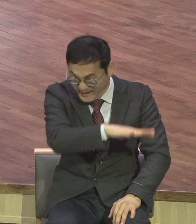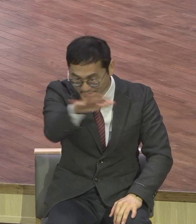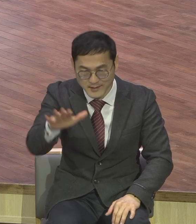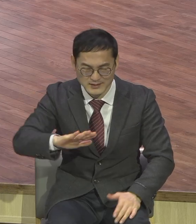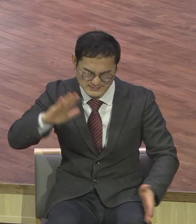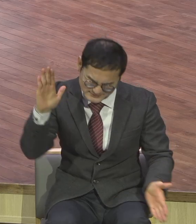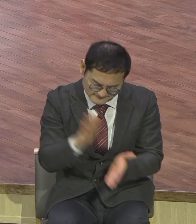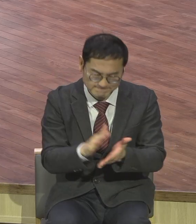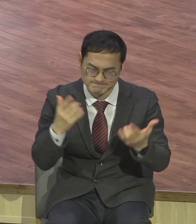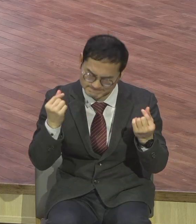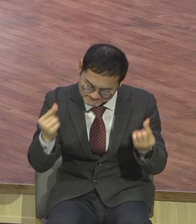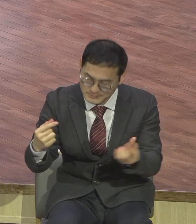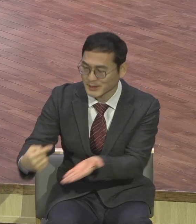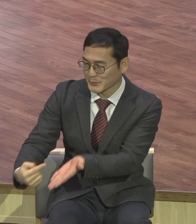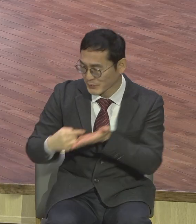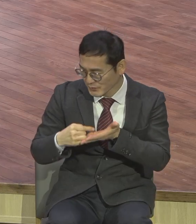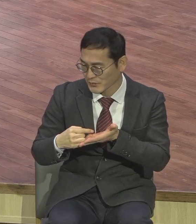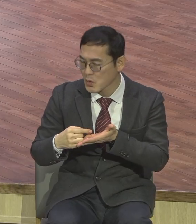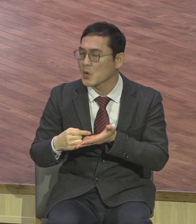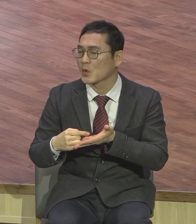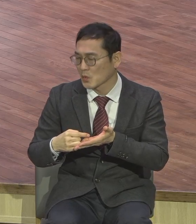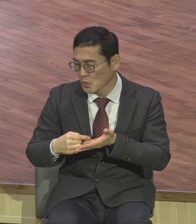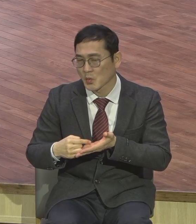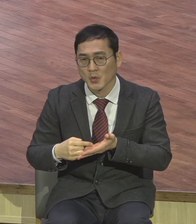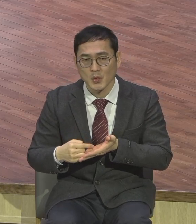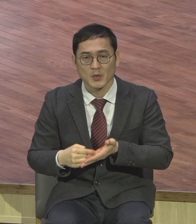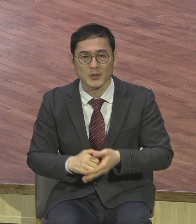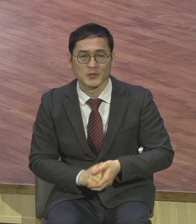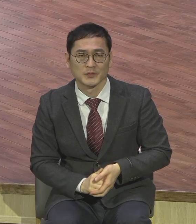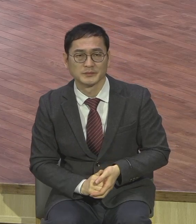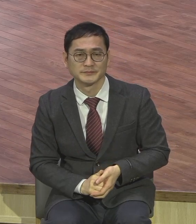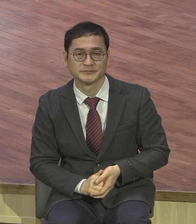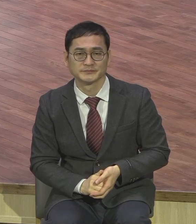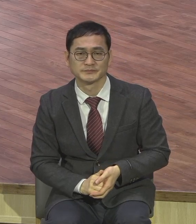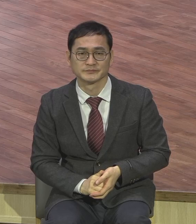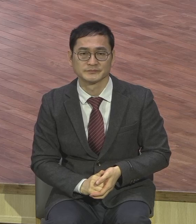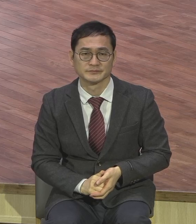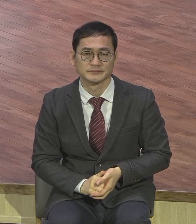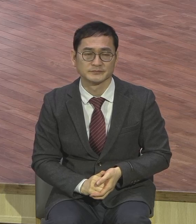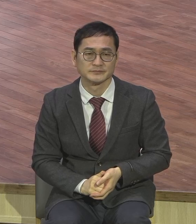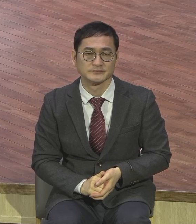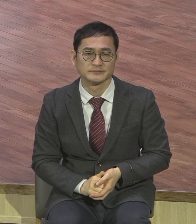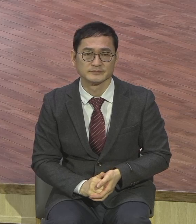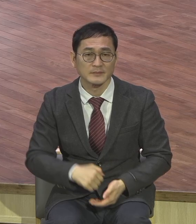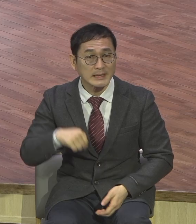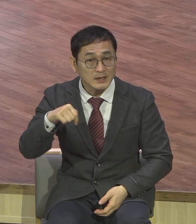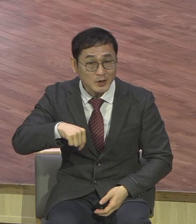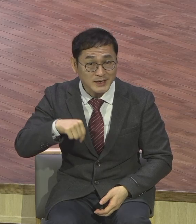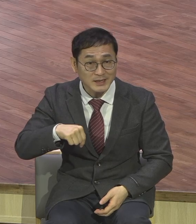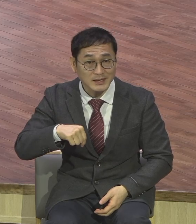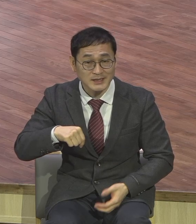지금 이 큰 성전에 20명밖에 그렇게